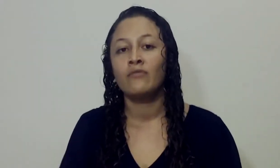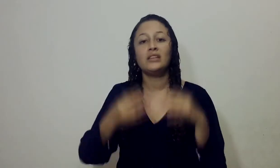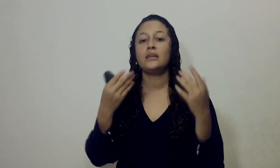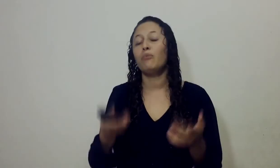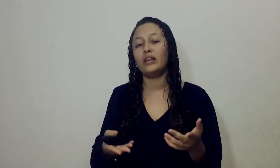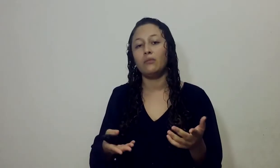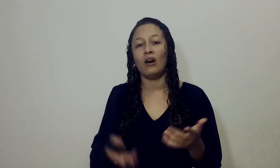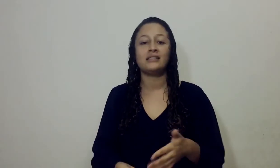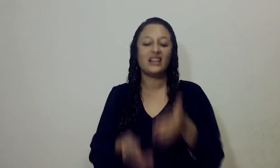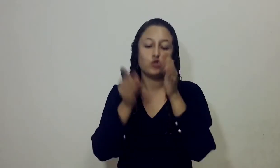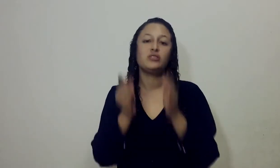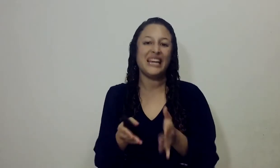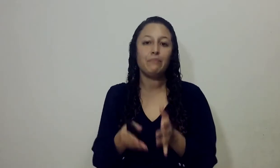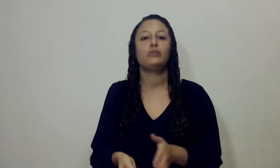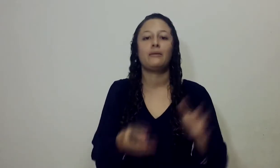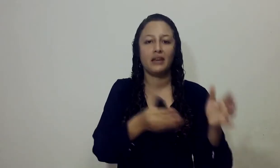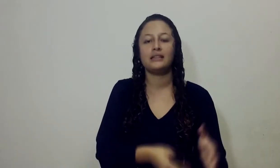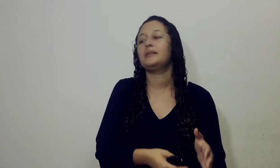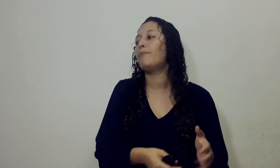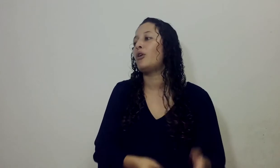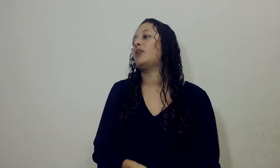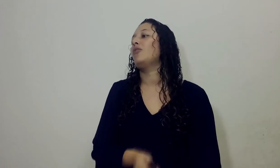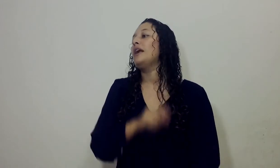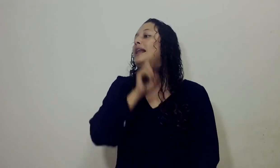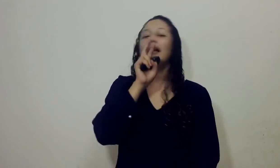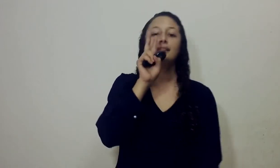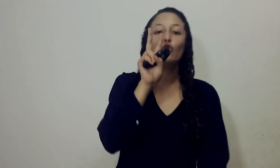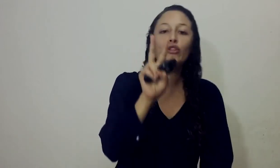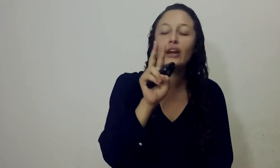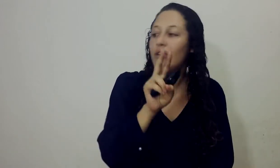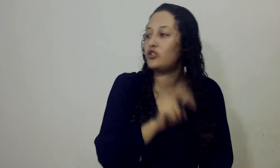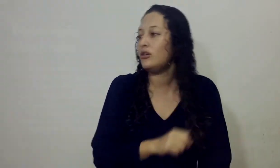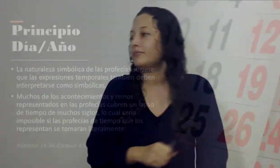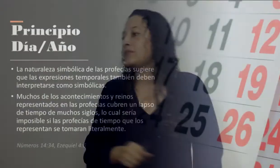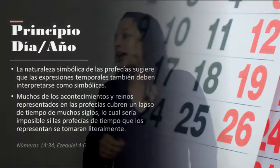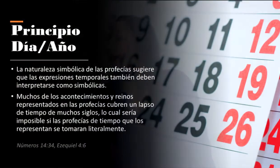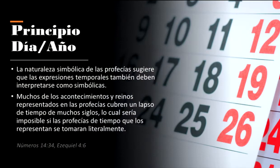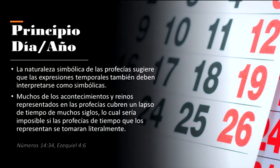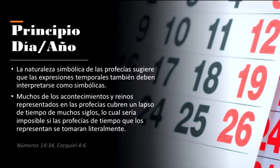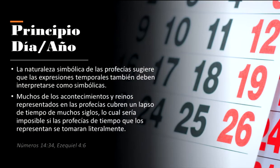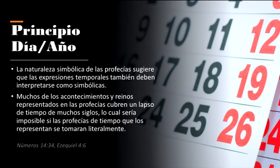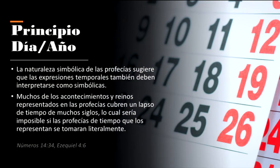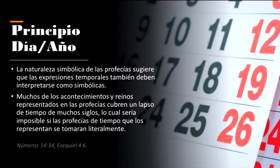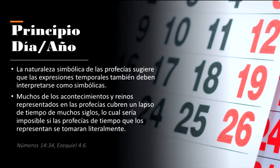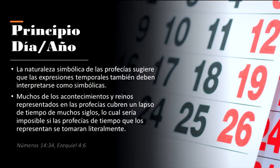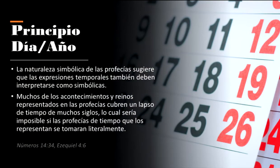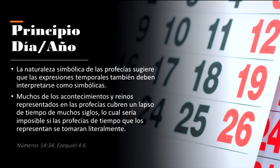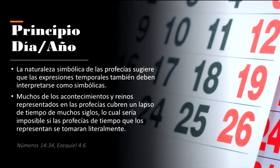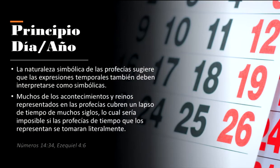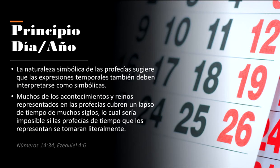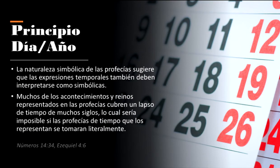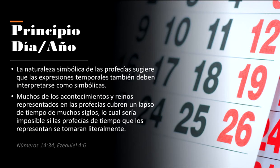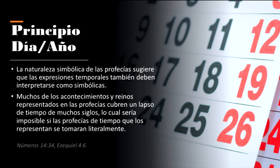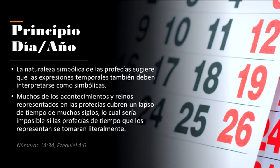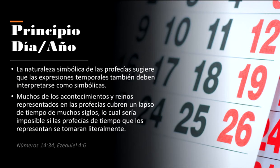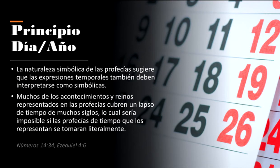De simbolismo Así que su tiempo También es simbólico La segunda razón Es porque Muchos de